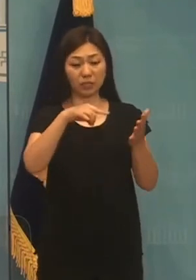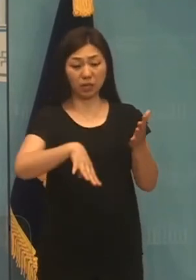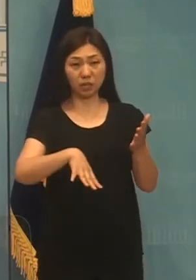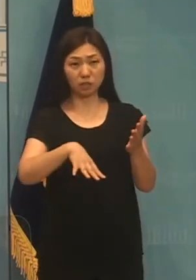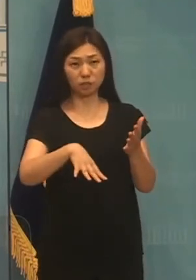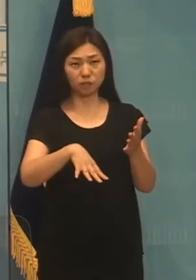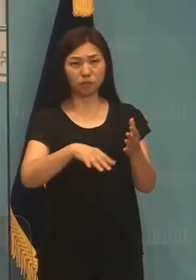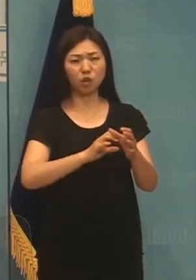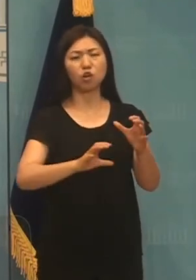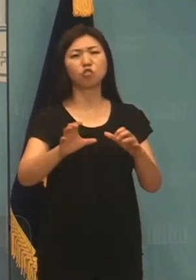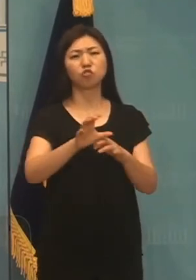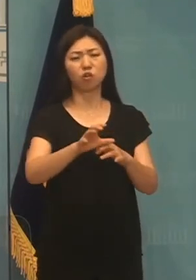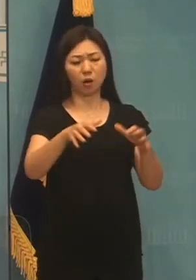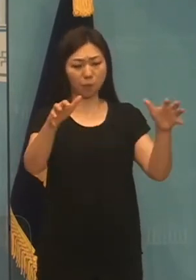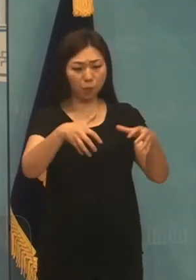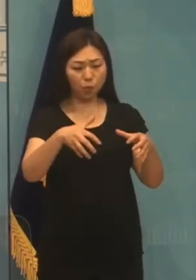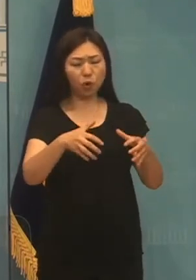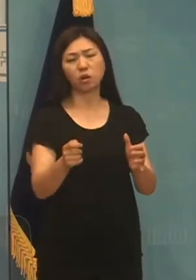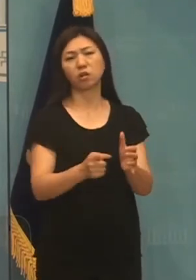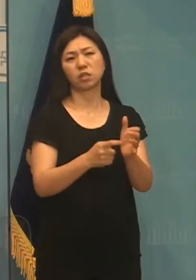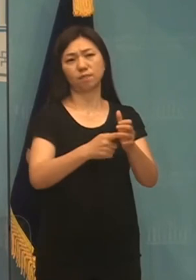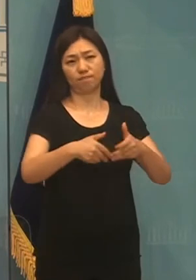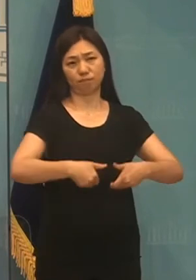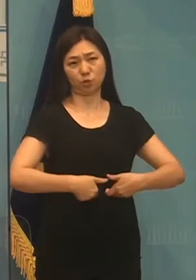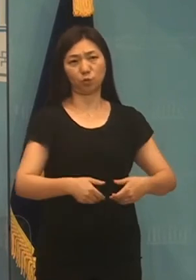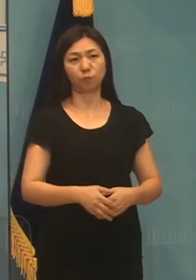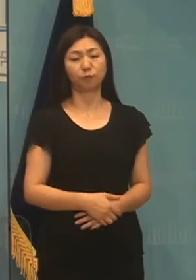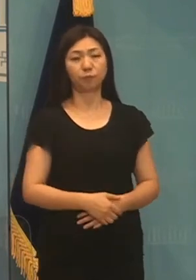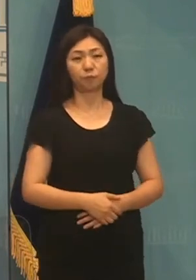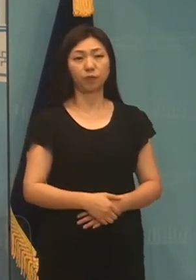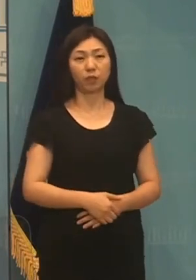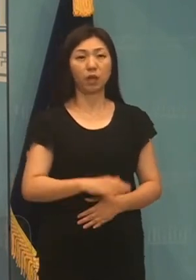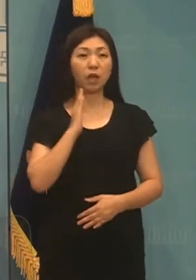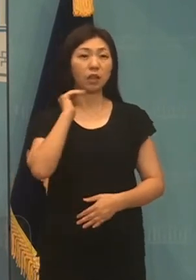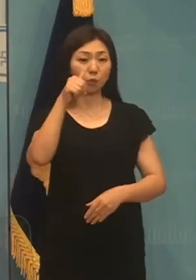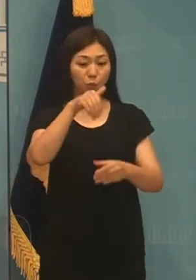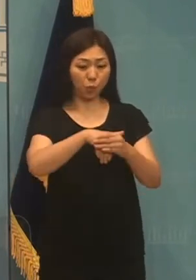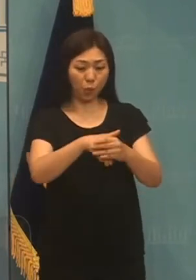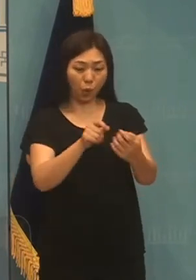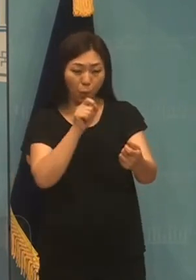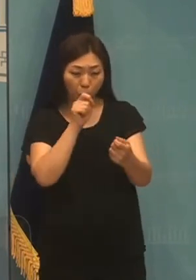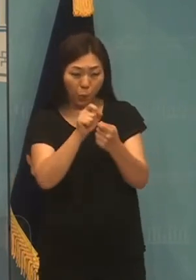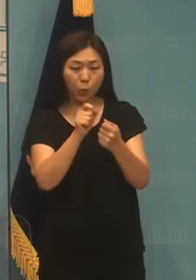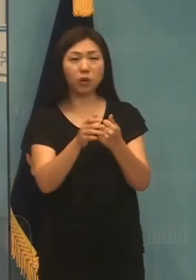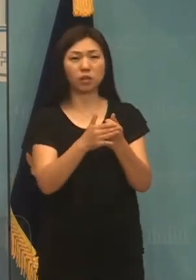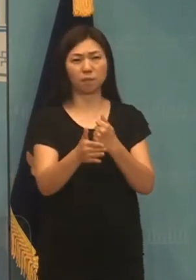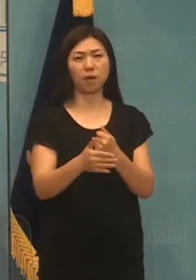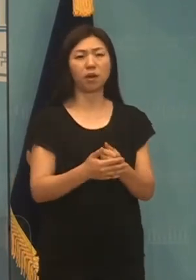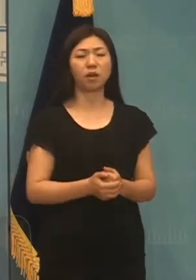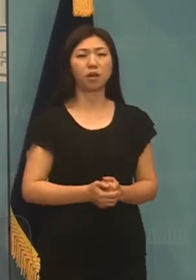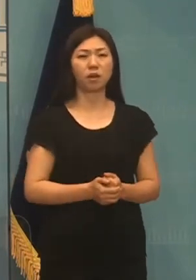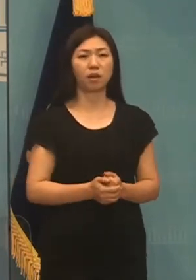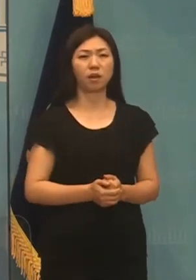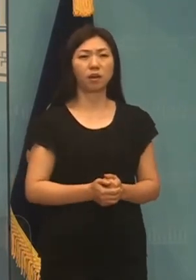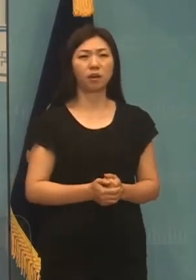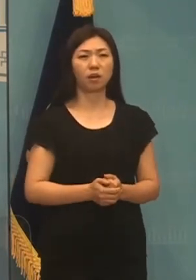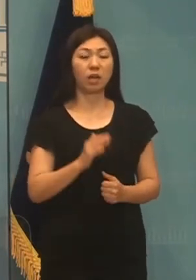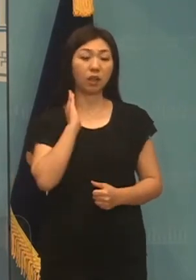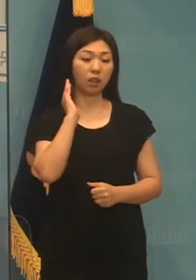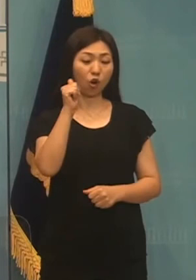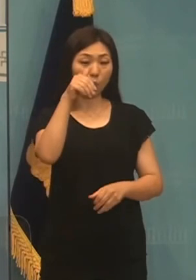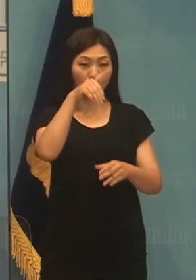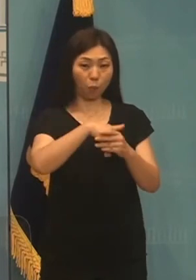어느 때보다 시급합니다. 선고를 앞두고 있는 상황에서